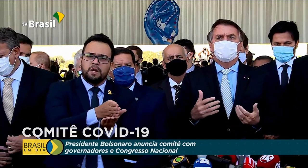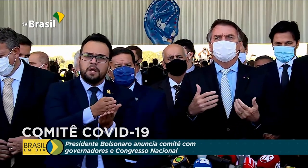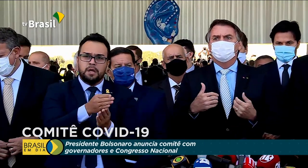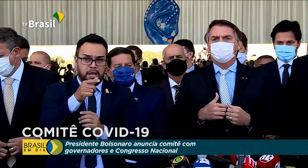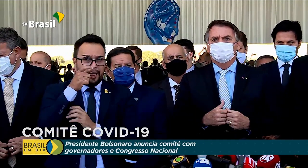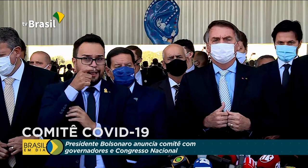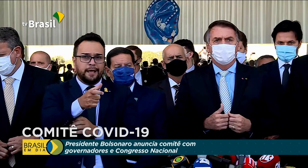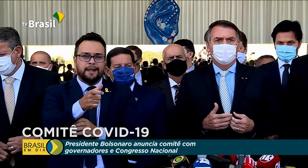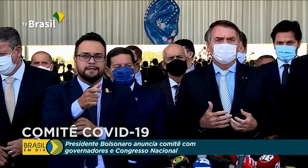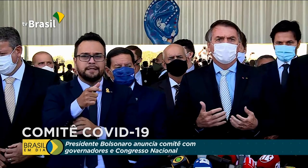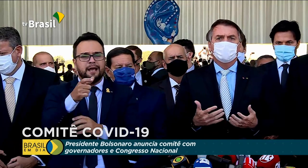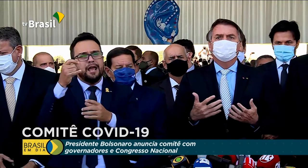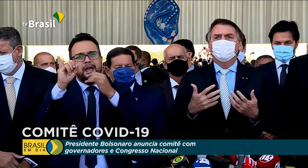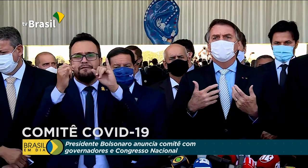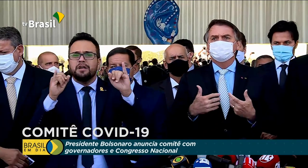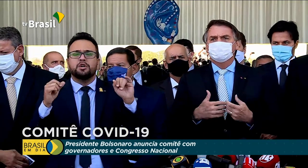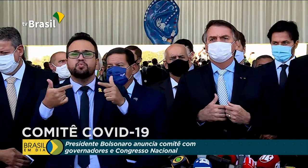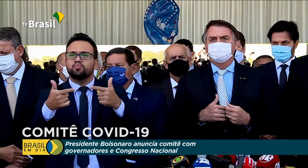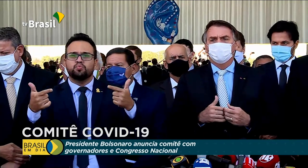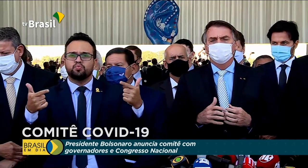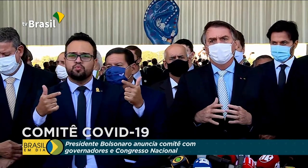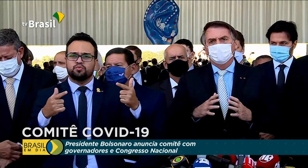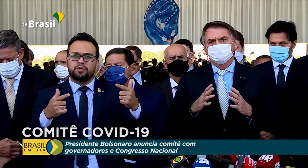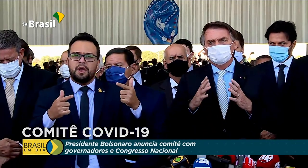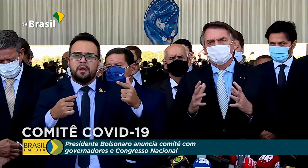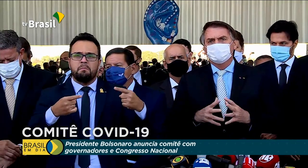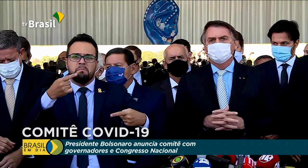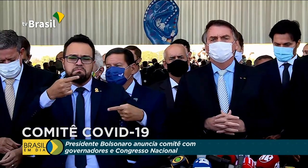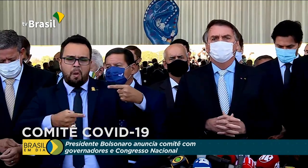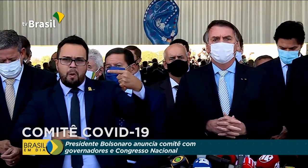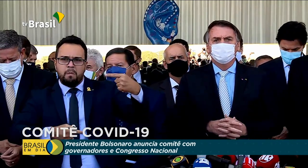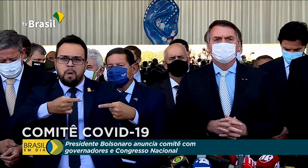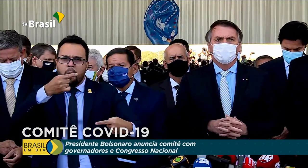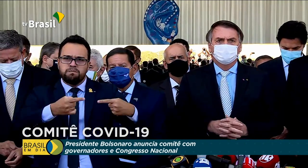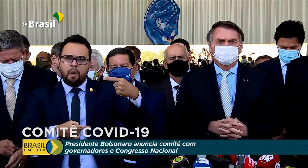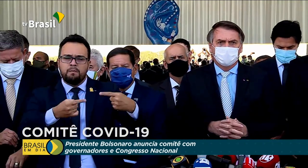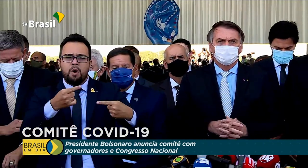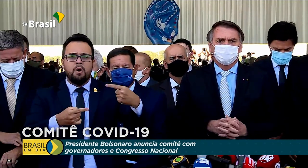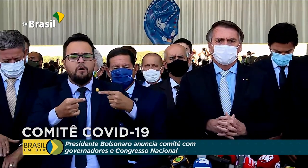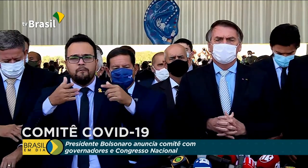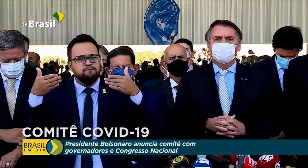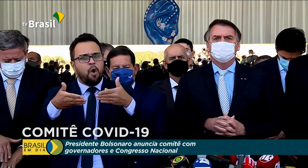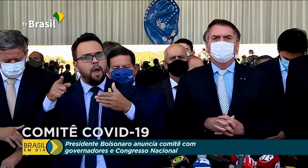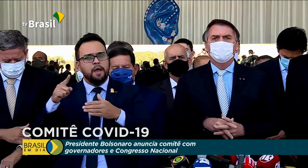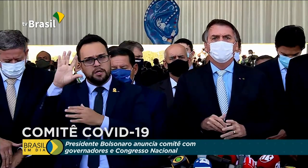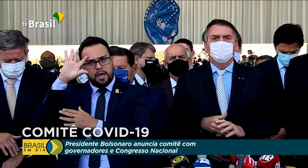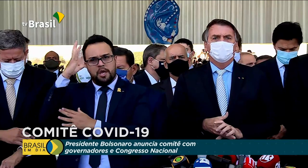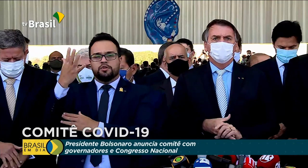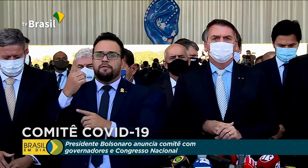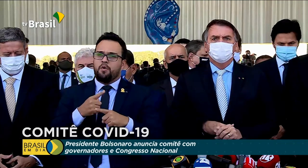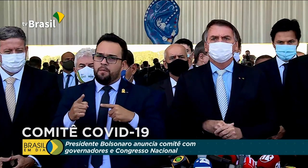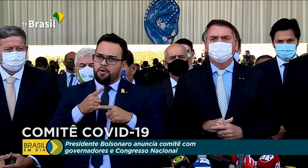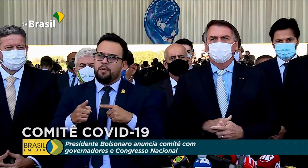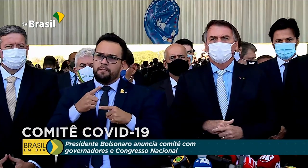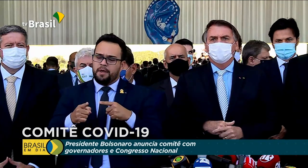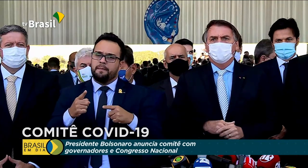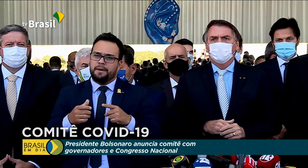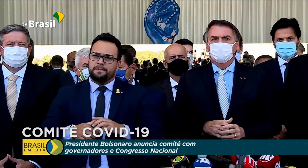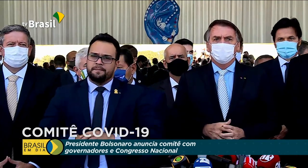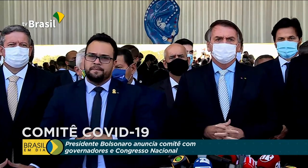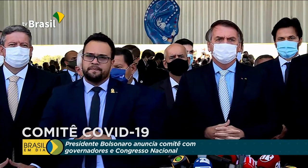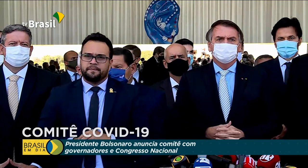sem que haja qualquer conflito, qualquer politização da solução do problema, creio que esse seja realmente